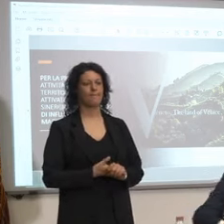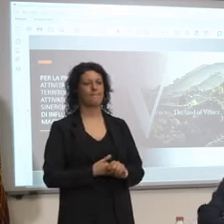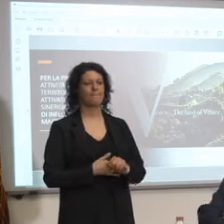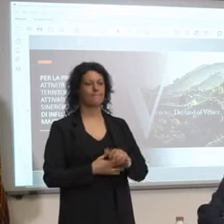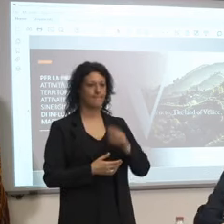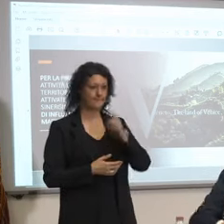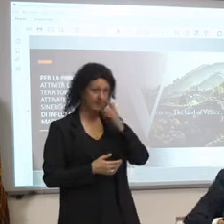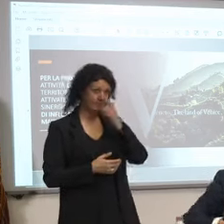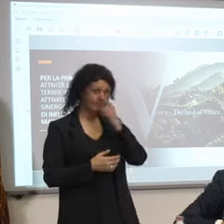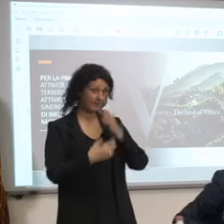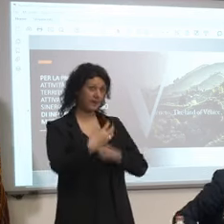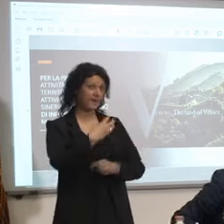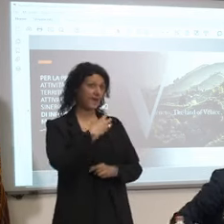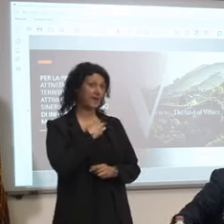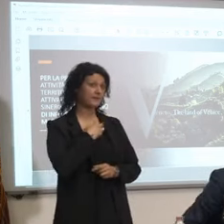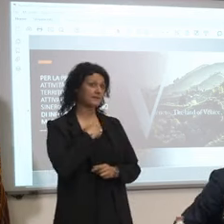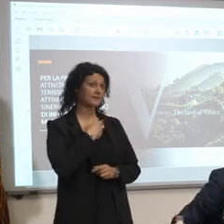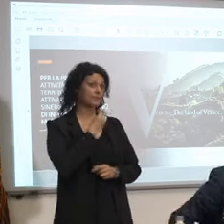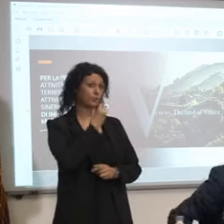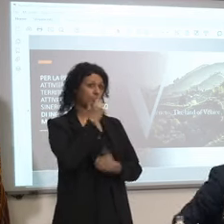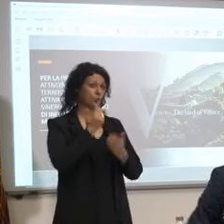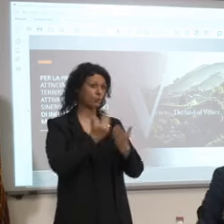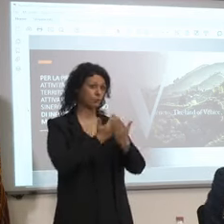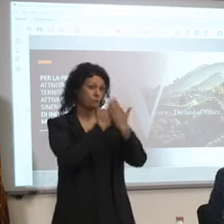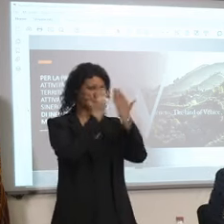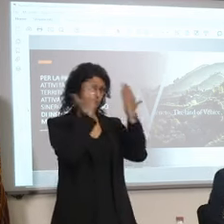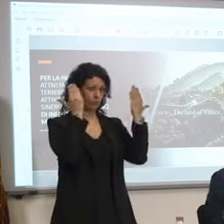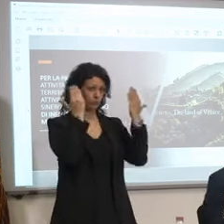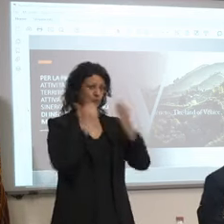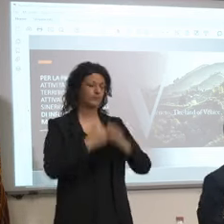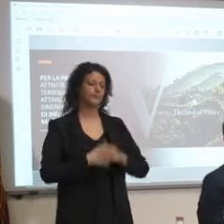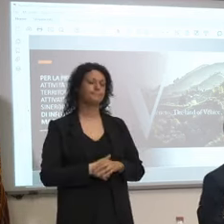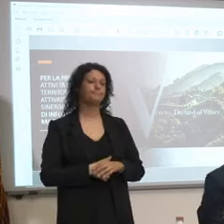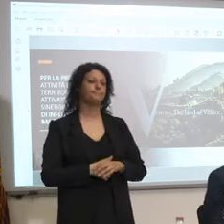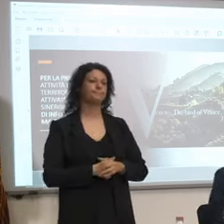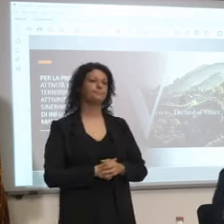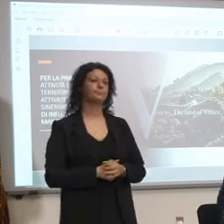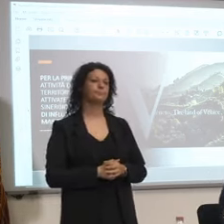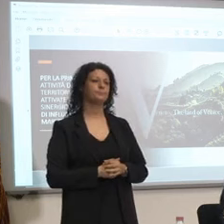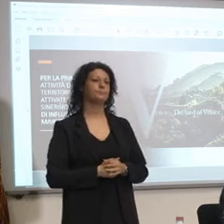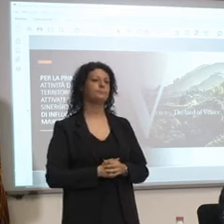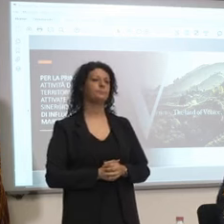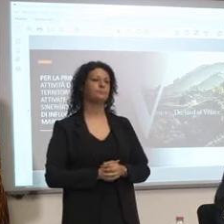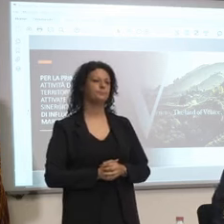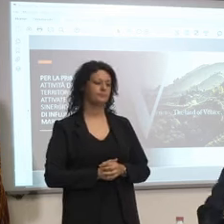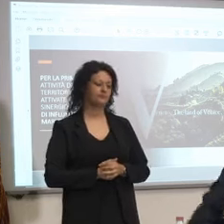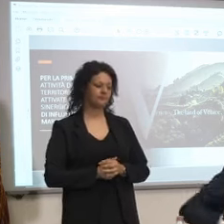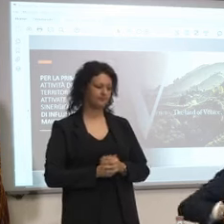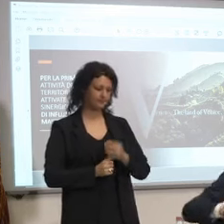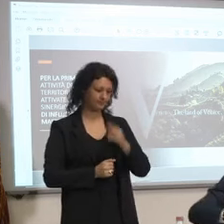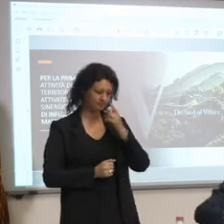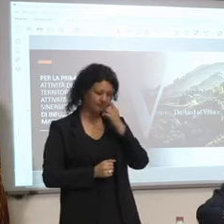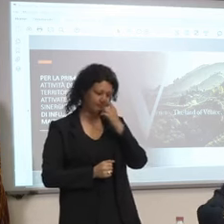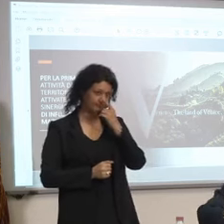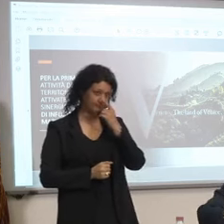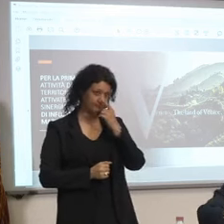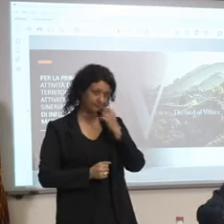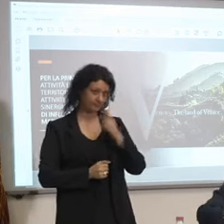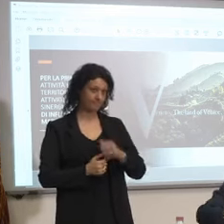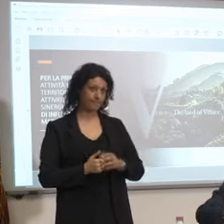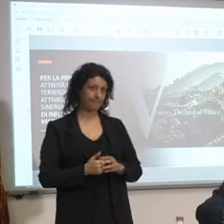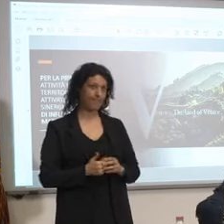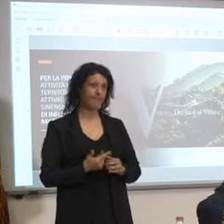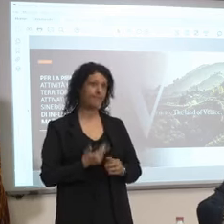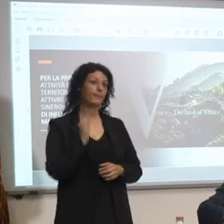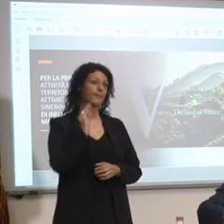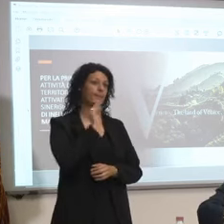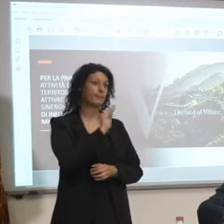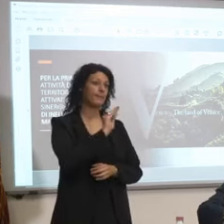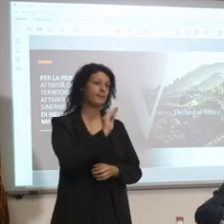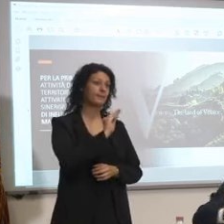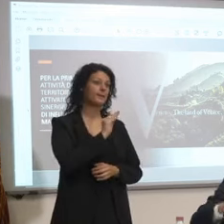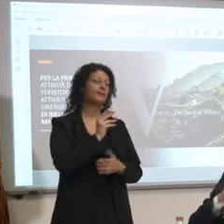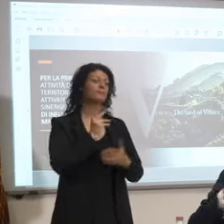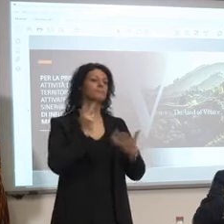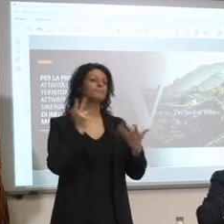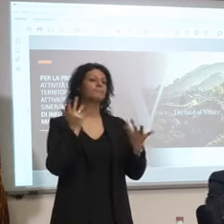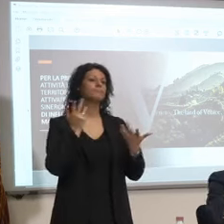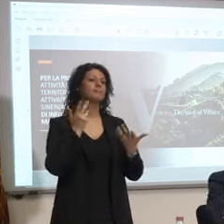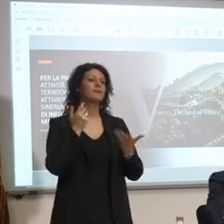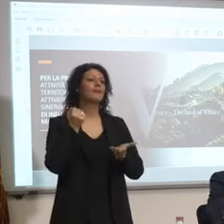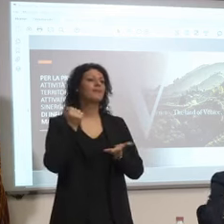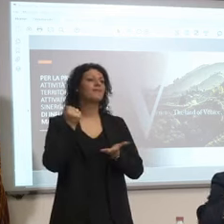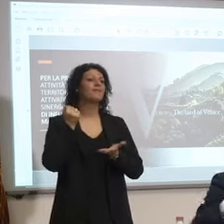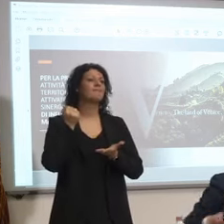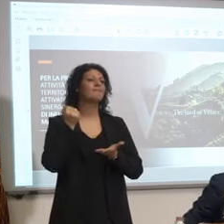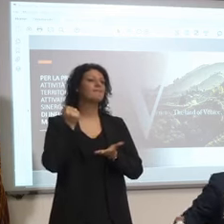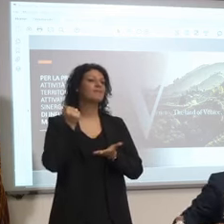Assessore buongiorno mi aiuta a capire invece il finanziamento diciamo per il target più alto perché buona